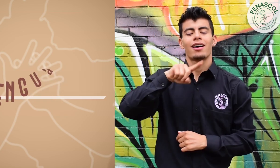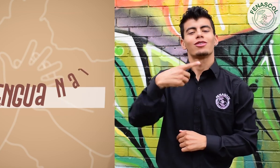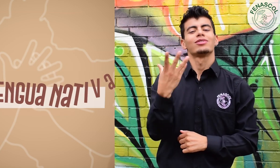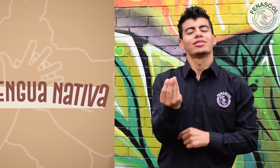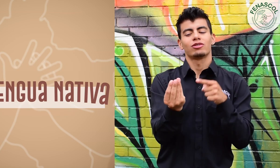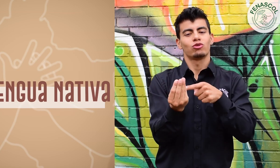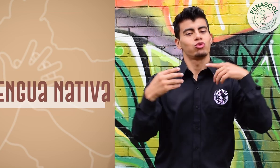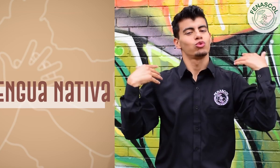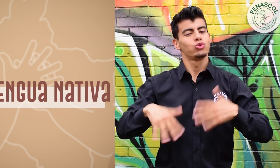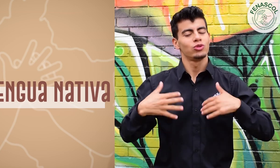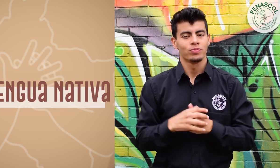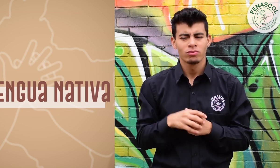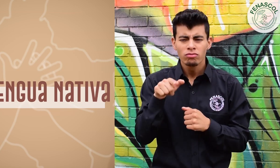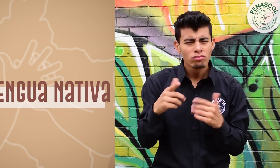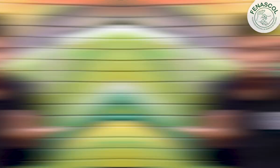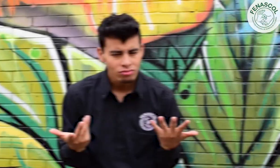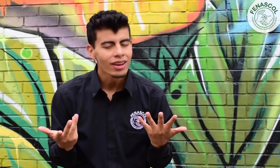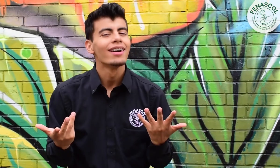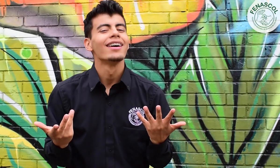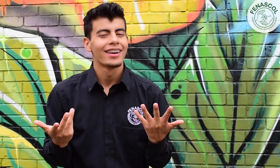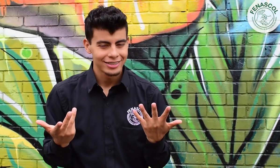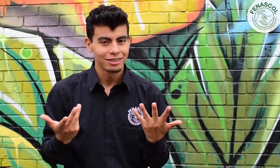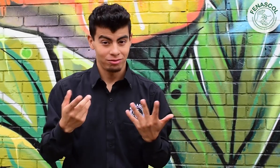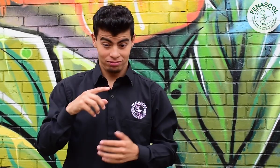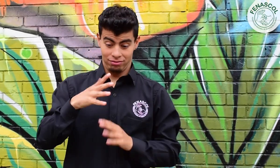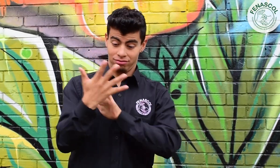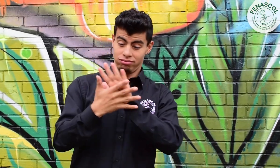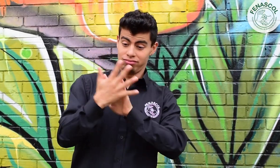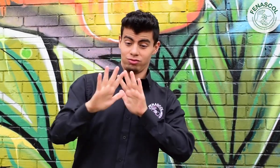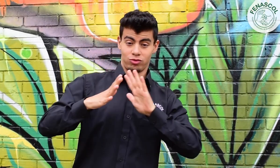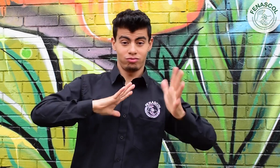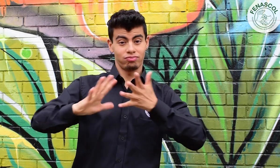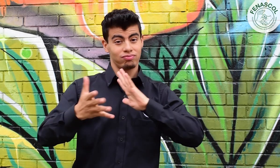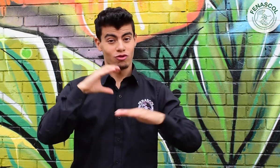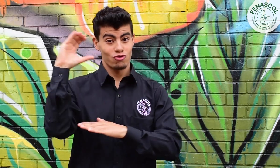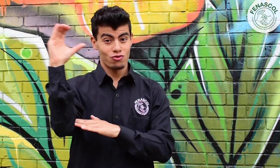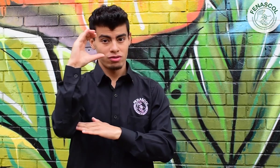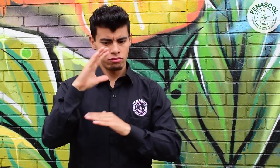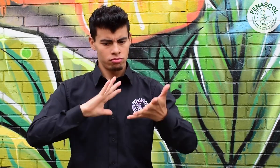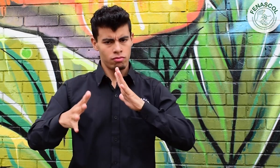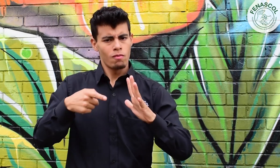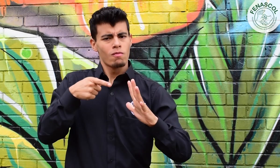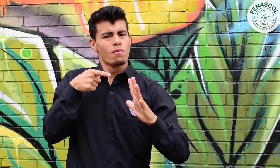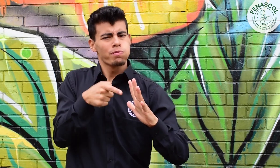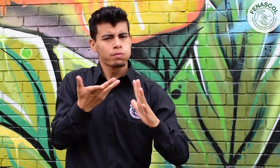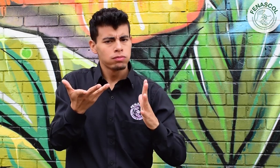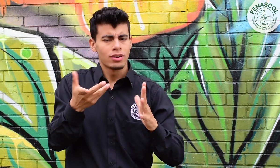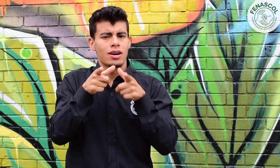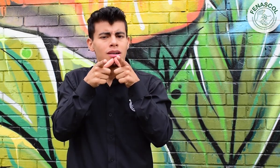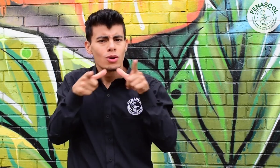hoy, pues hoy se celebran a las lenguas nativas. Esto quiere decir que la lengua de señas colombiana es una lengua,